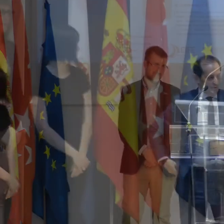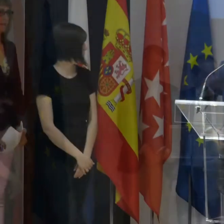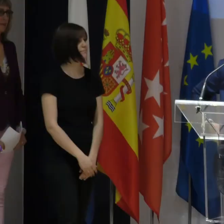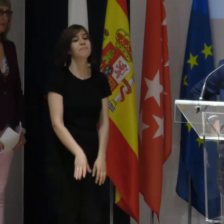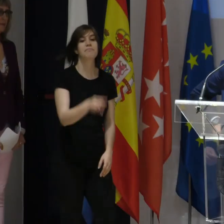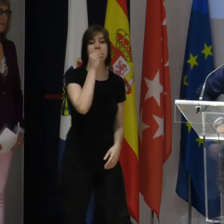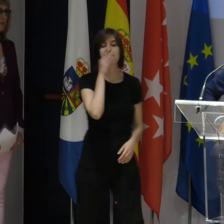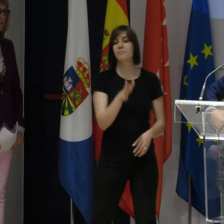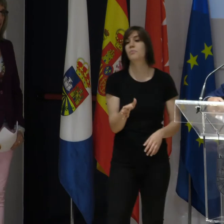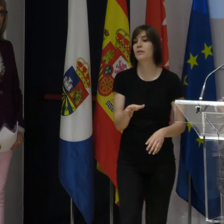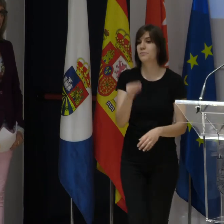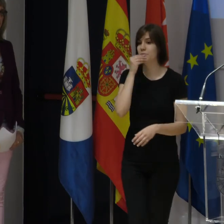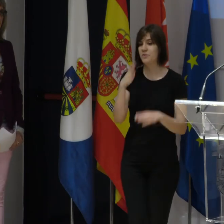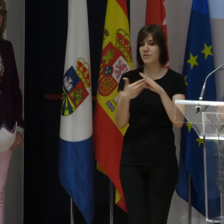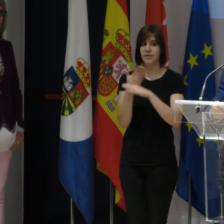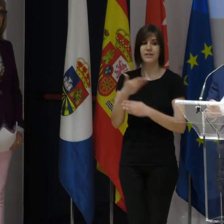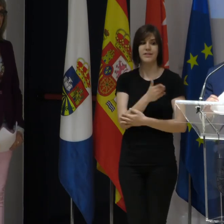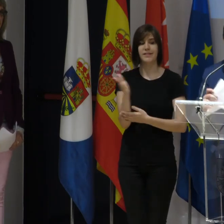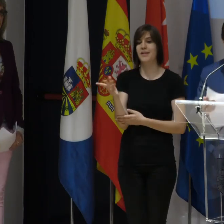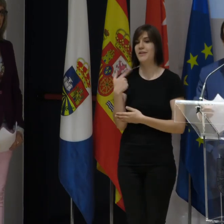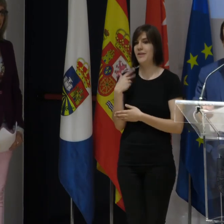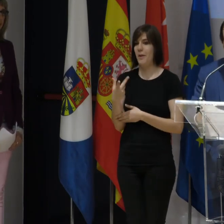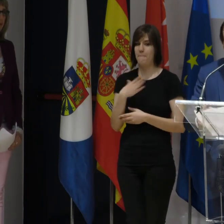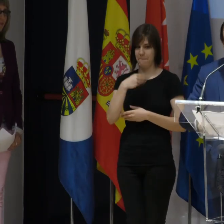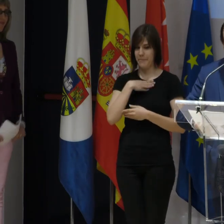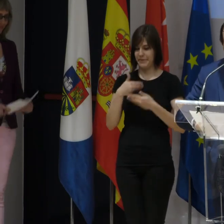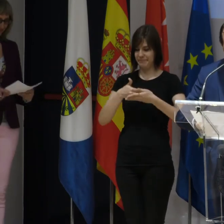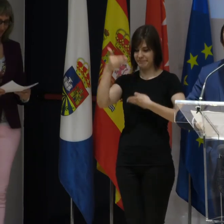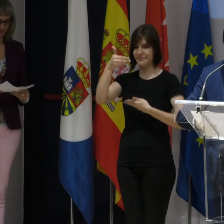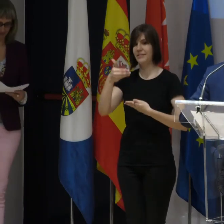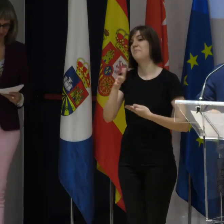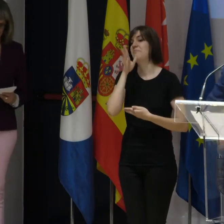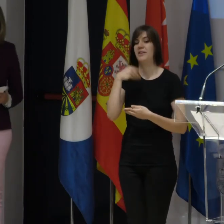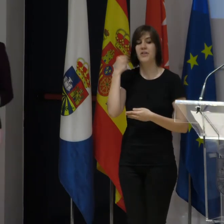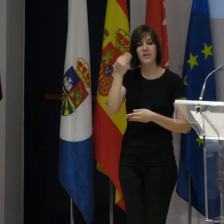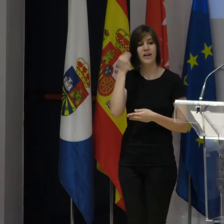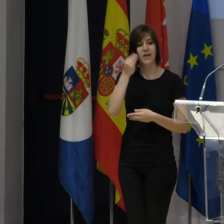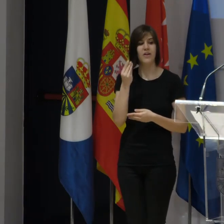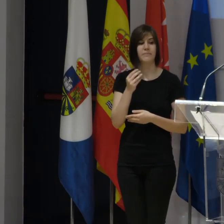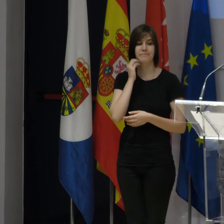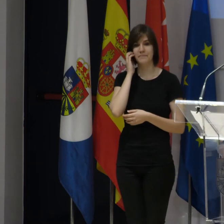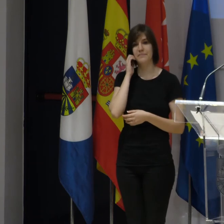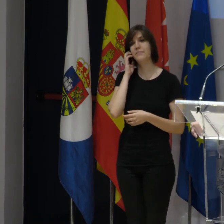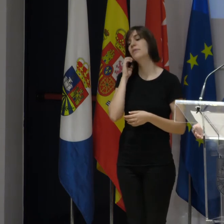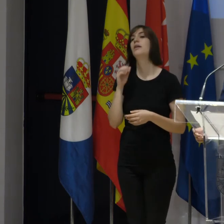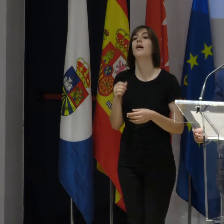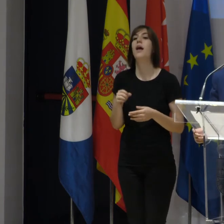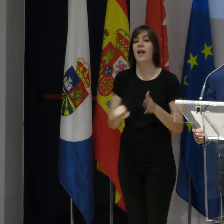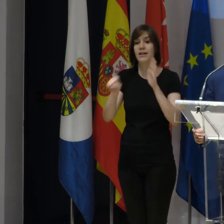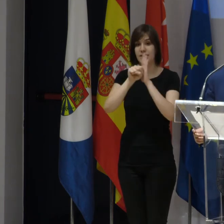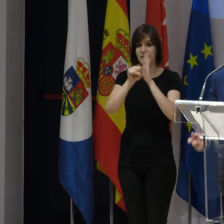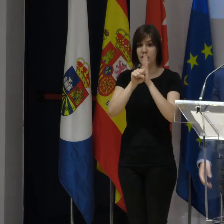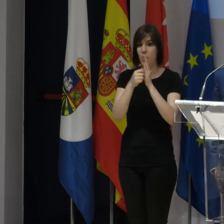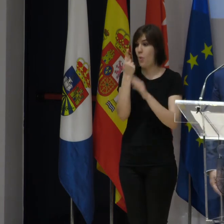Bueno, muy buenos días a todos. Yo me voy a traer de la chuleta, porque creo que el reconocimiento merece la pena